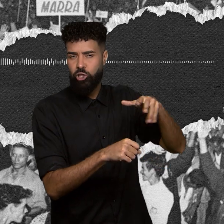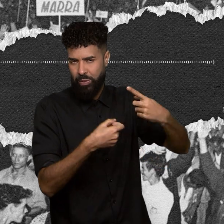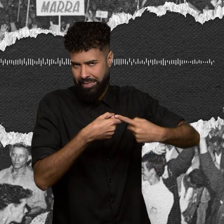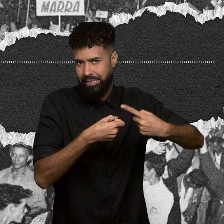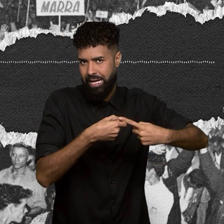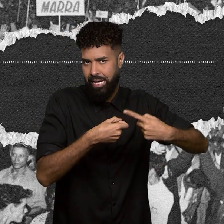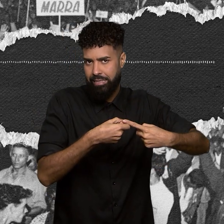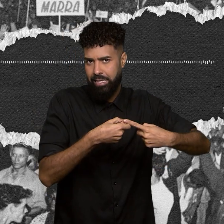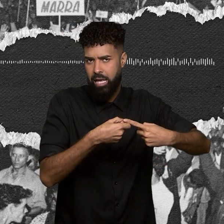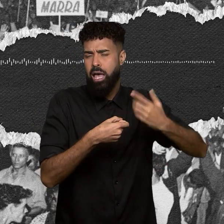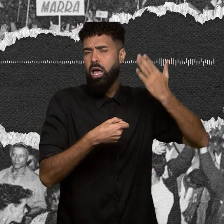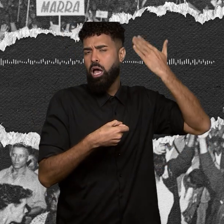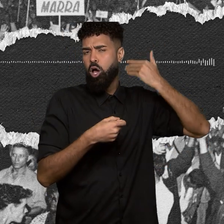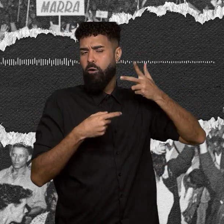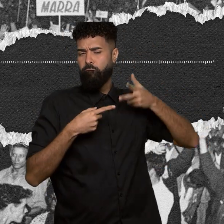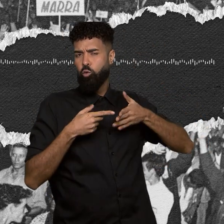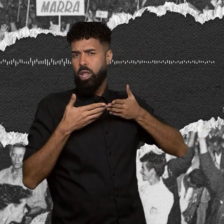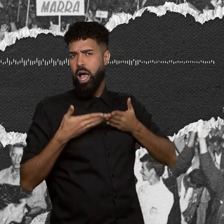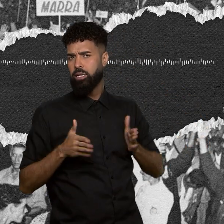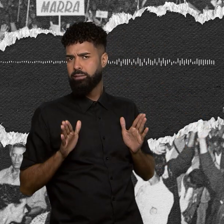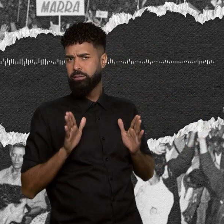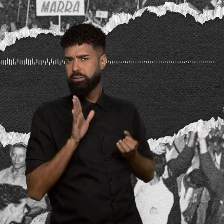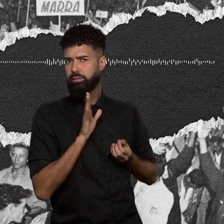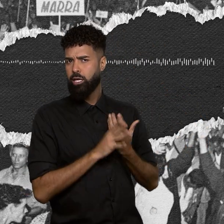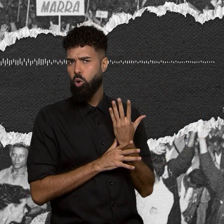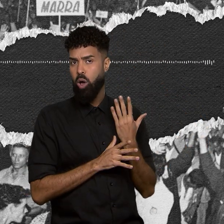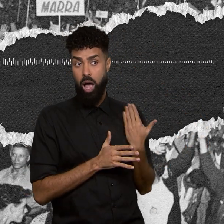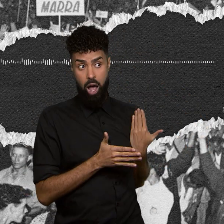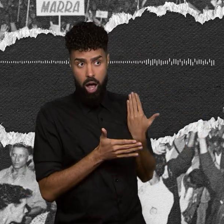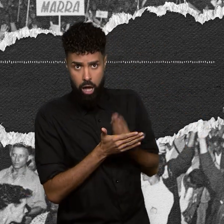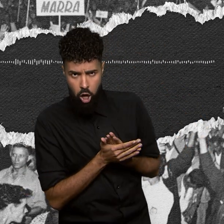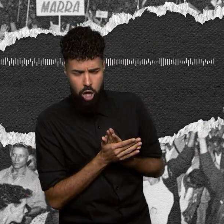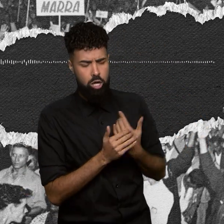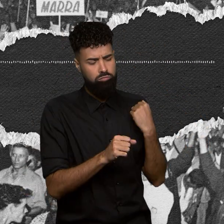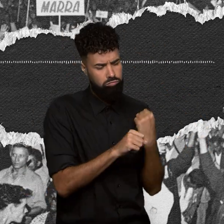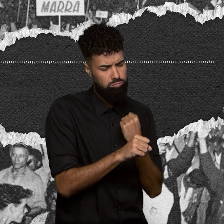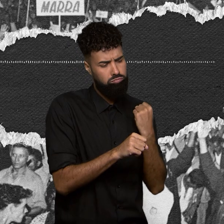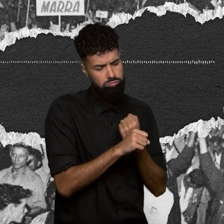sua fundação, vem sendo construído visando atender suas necessidades.